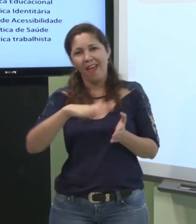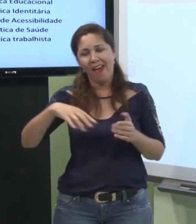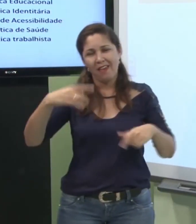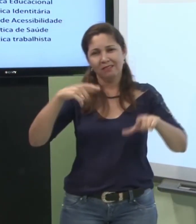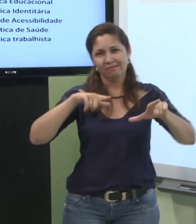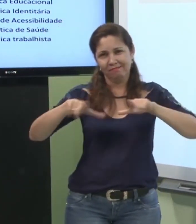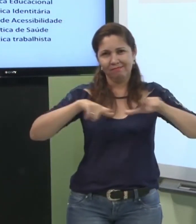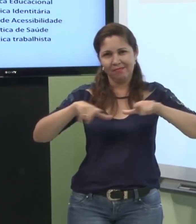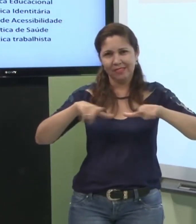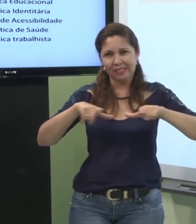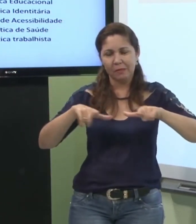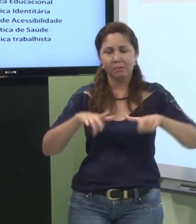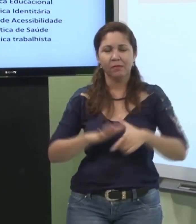política trabalhista